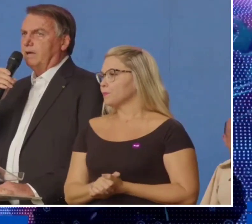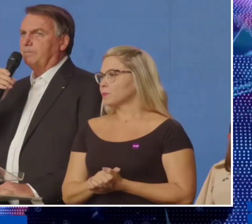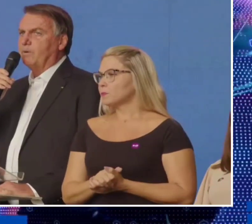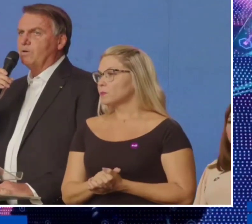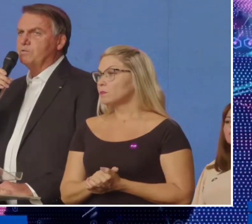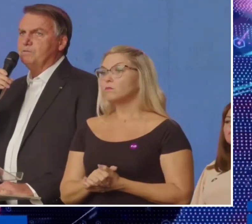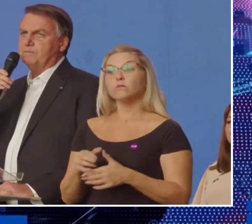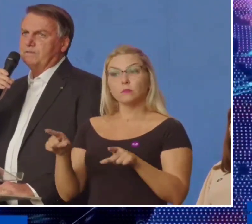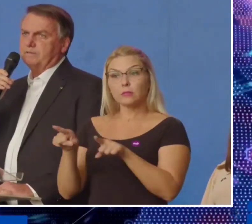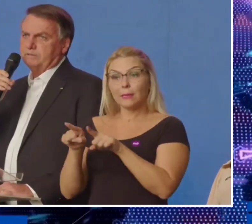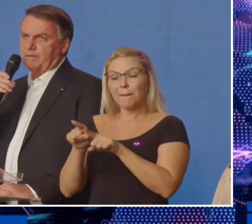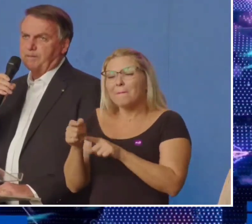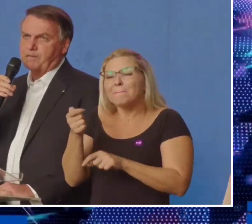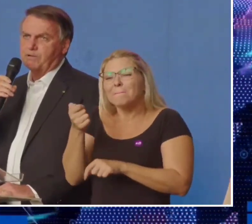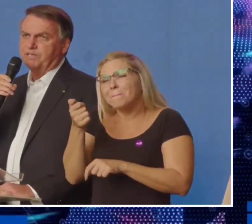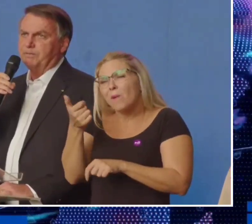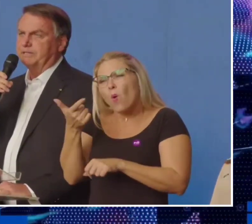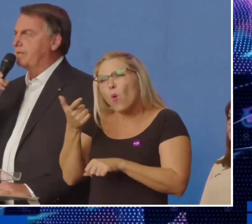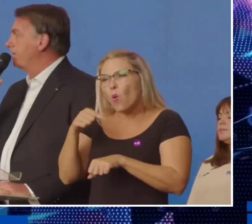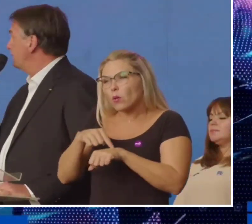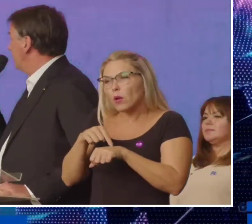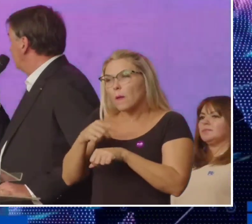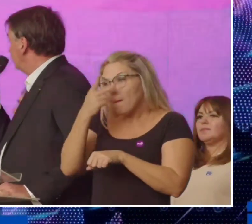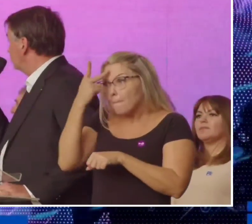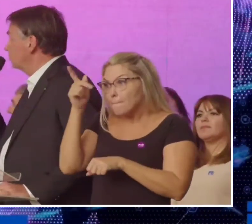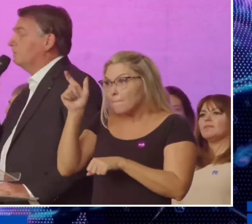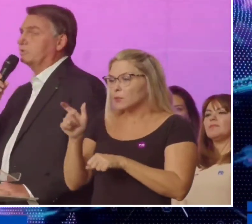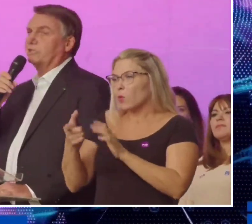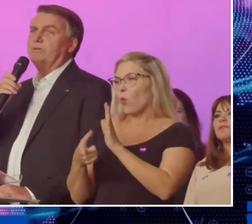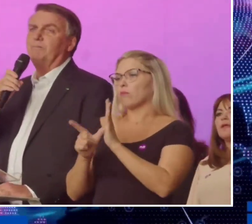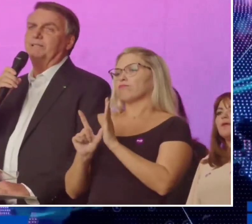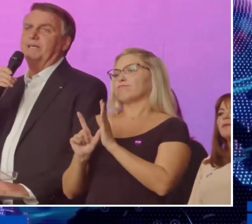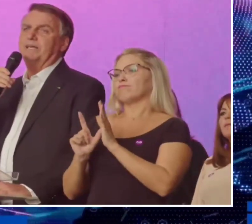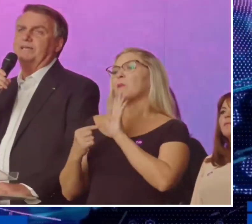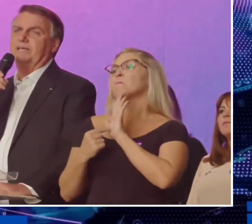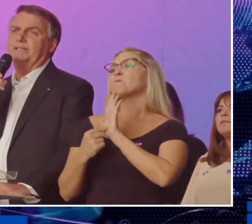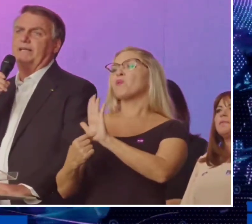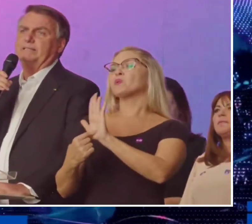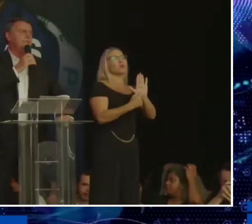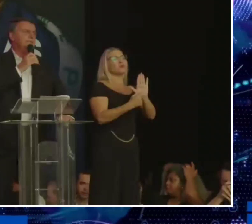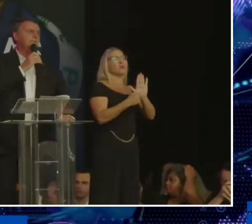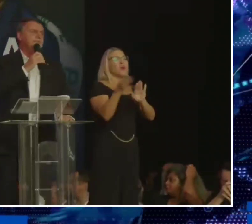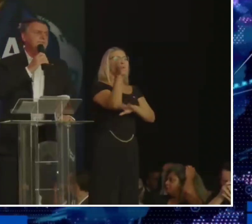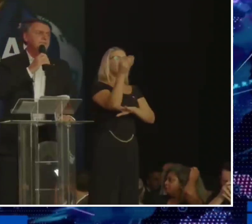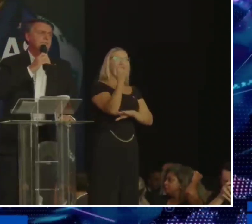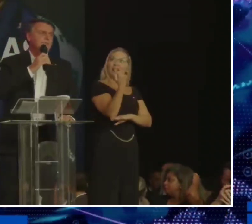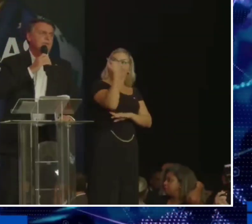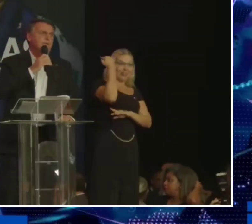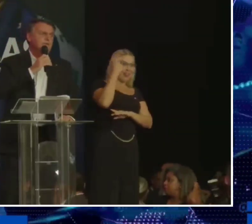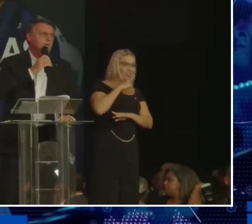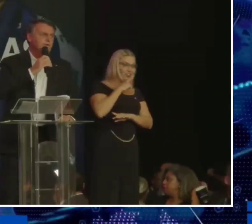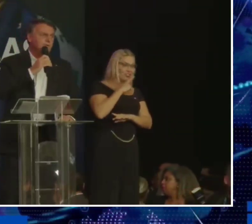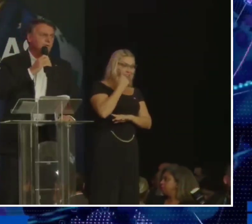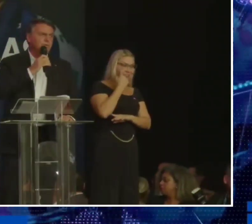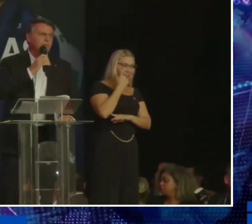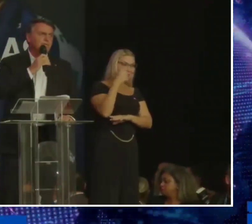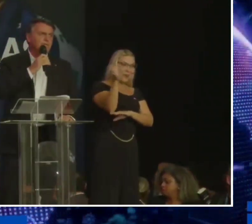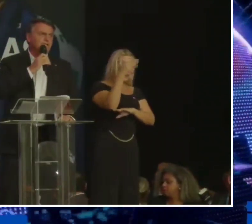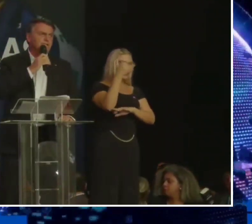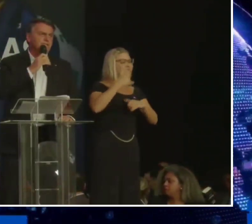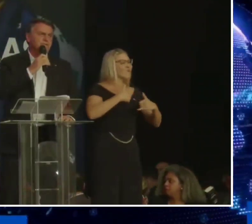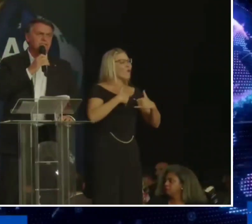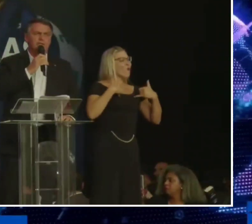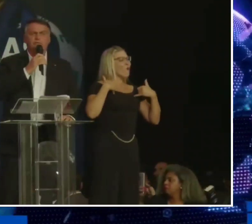Há pouco, uma pessoa que me antecedeu nos mostrou uma bandeira aqui atrás, tenho orgulho